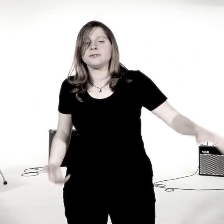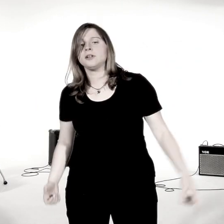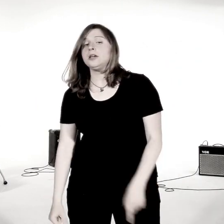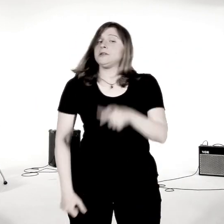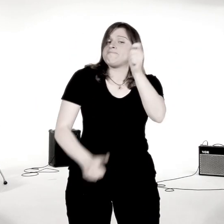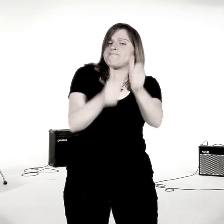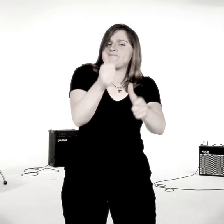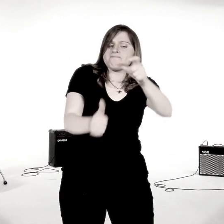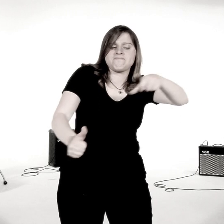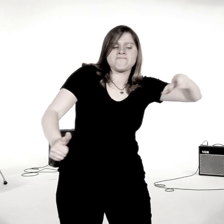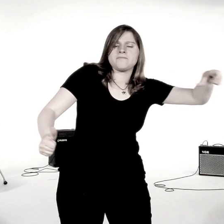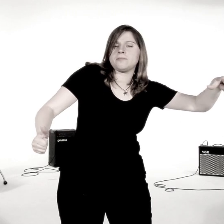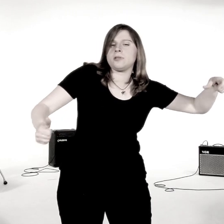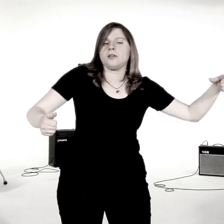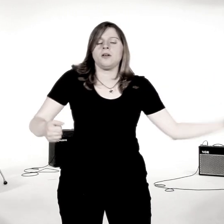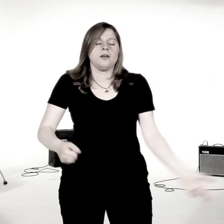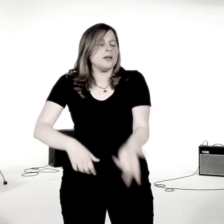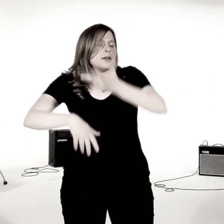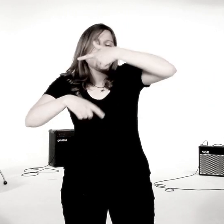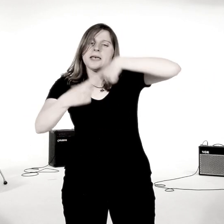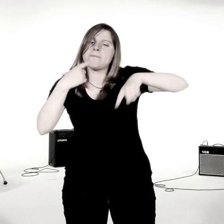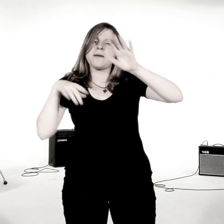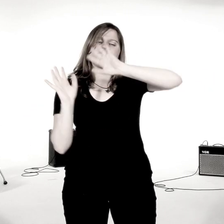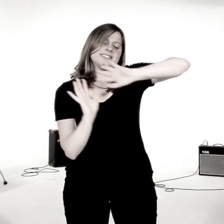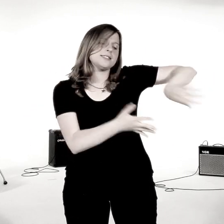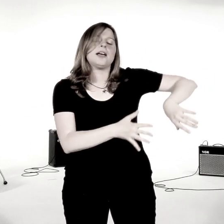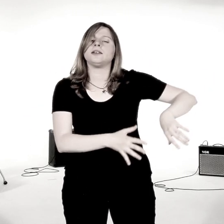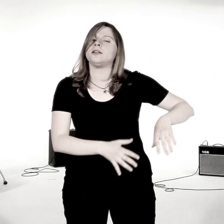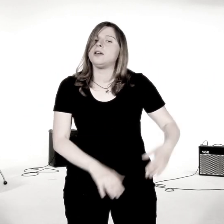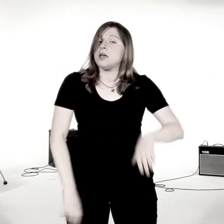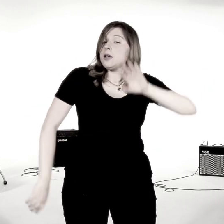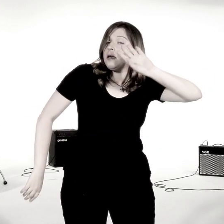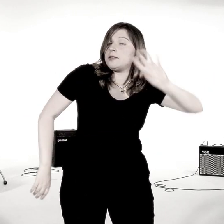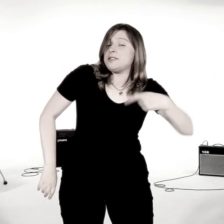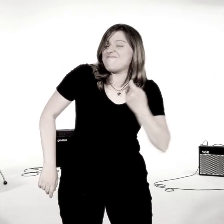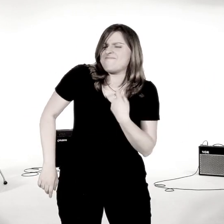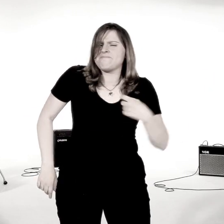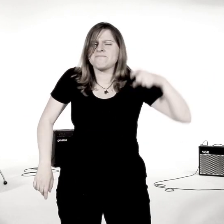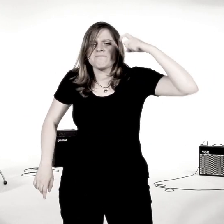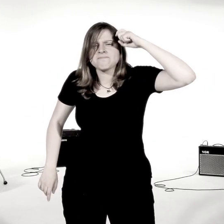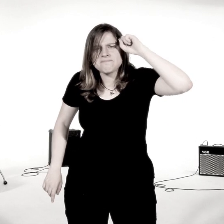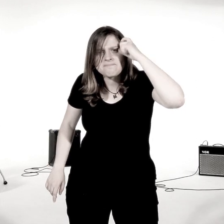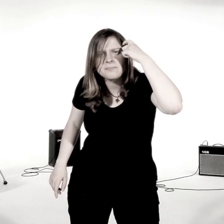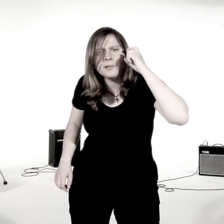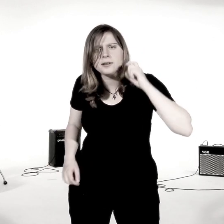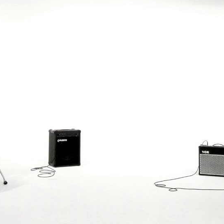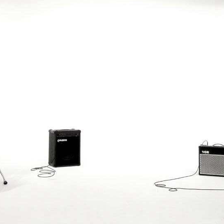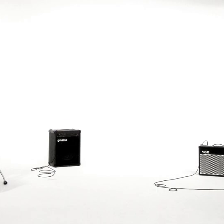Die Kandidaten immer missraten Darf ich mal raten